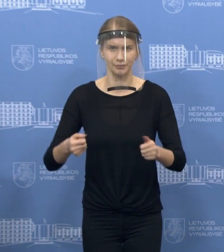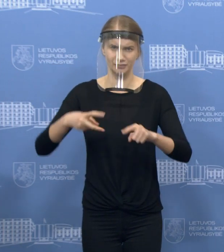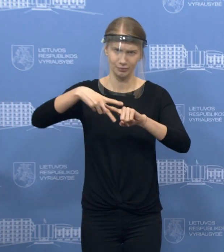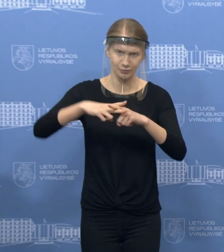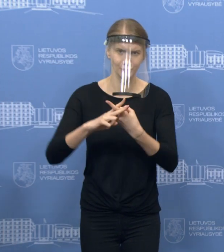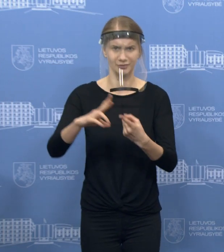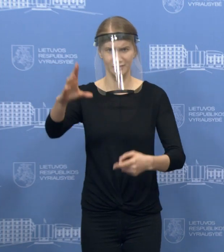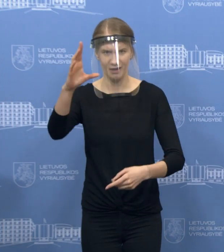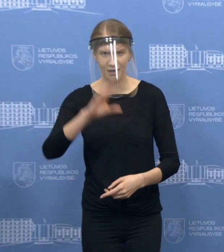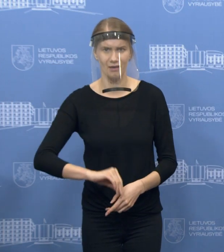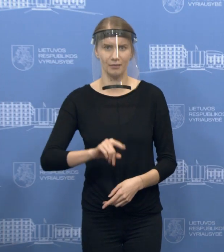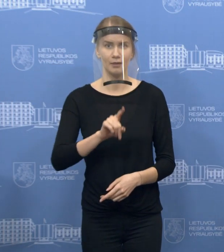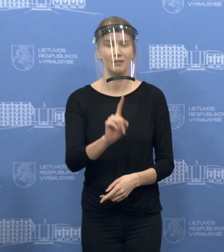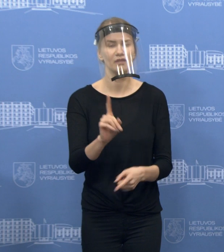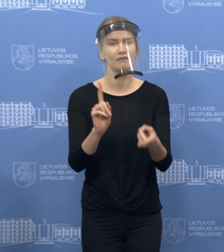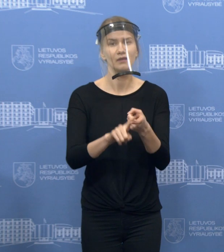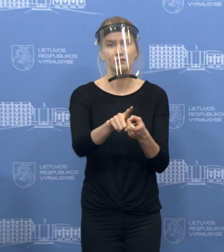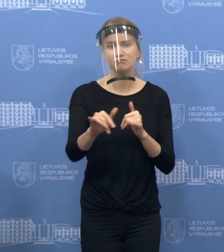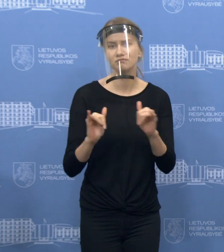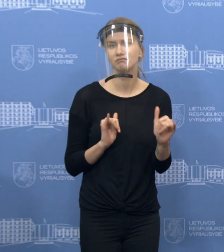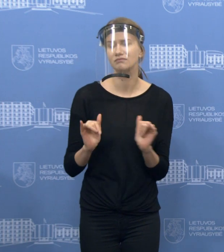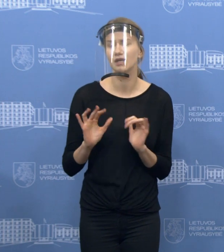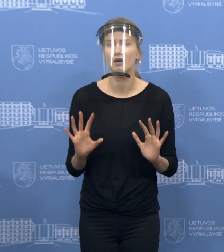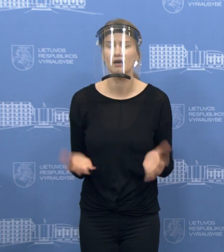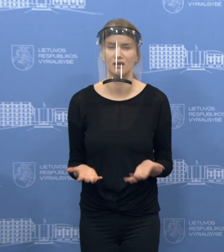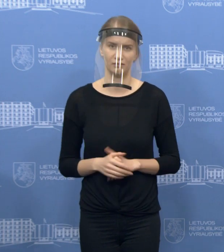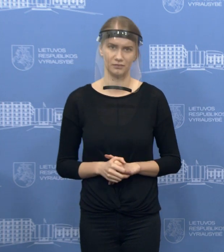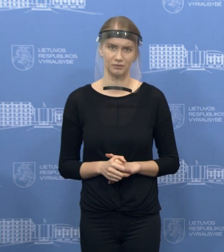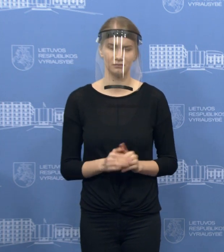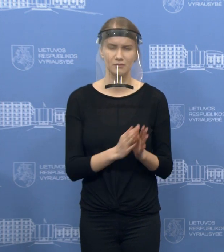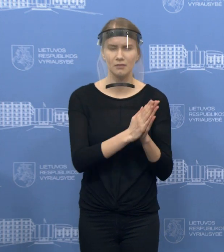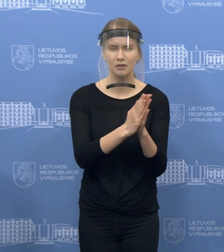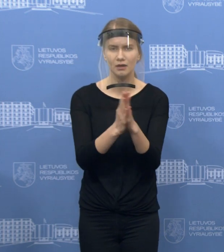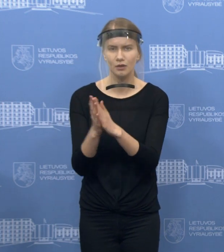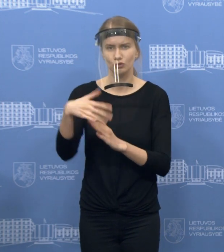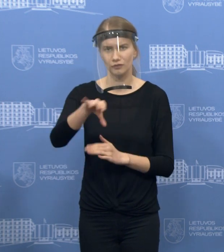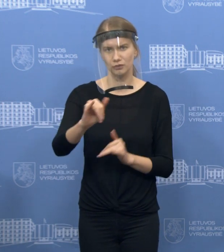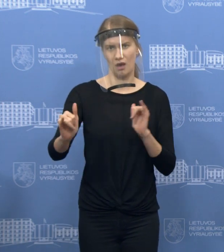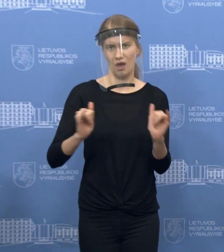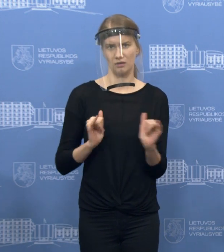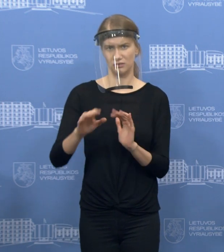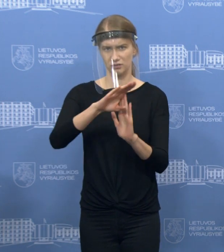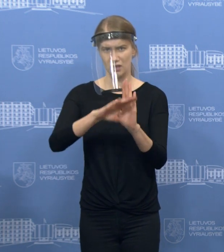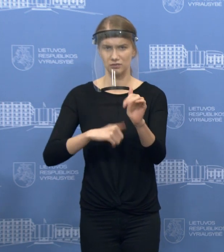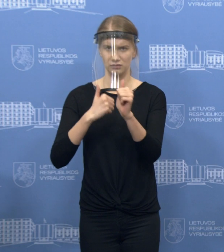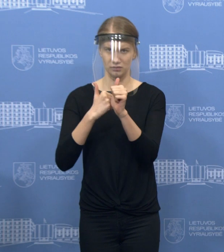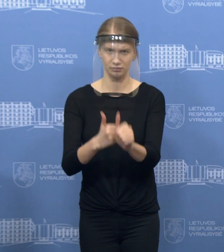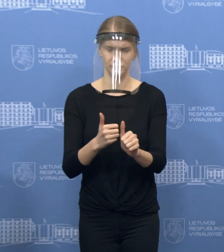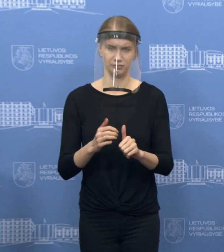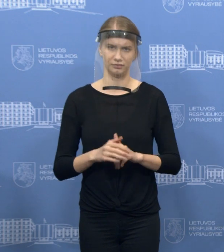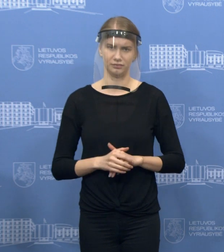su jumis elgėsio, nuo mūsų samoningumo priklausys, kaip greitai mes galėsime ir kaip sėkmingai galėsime